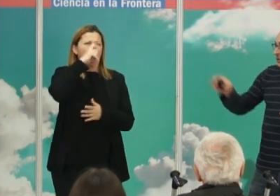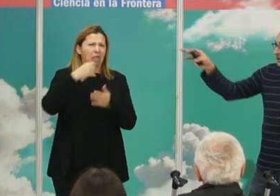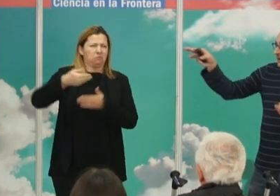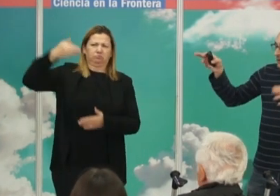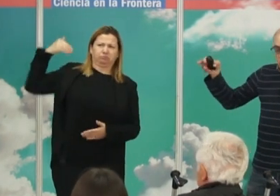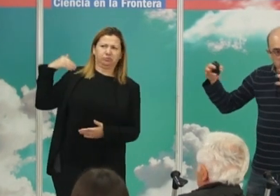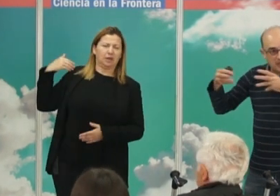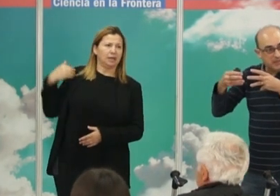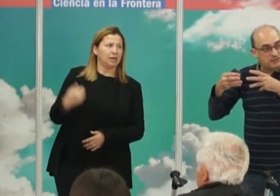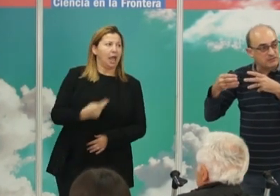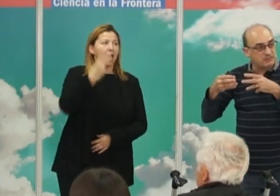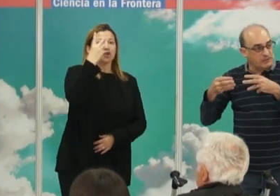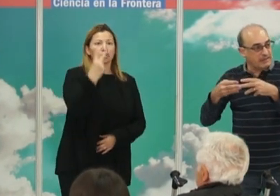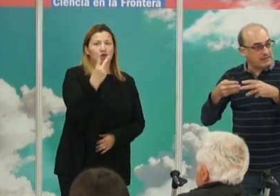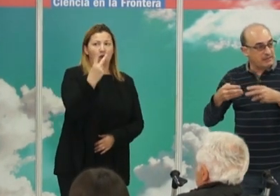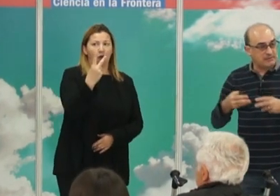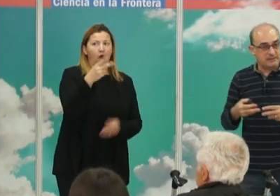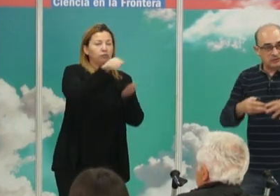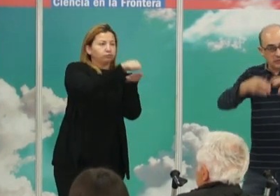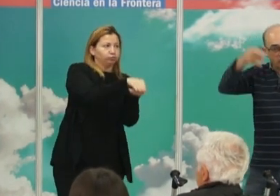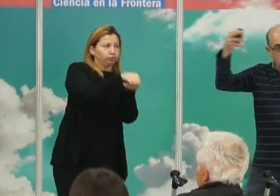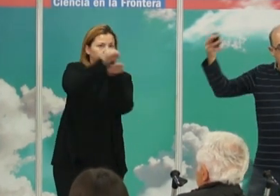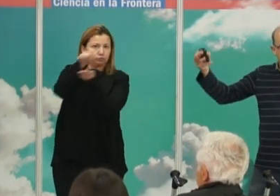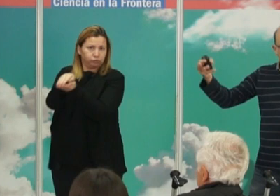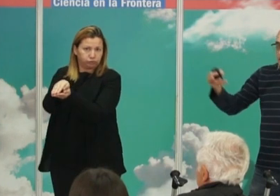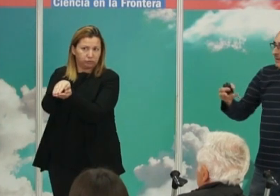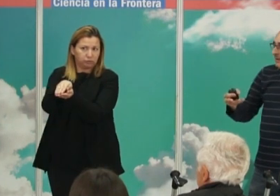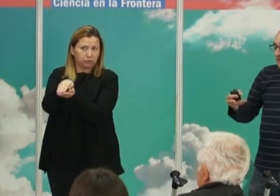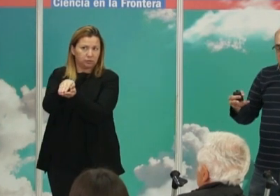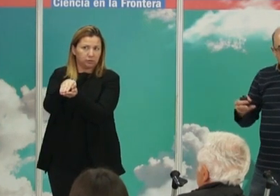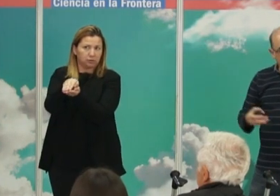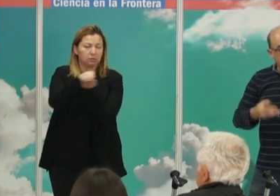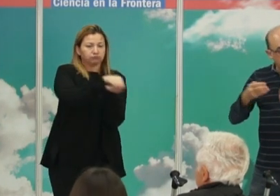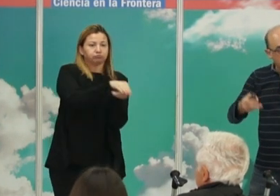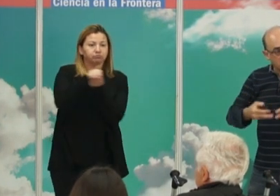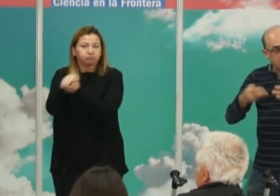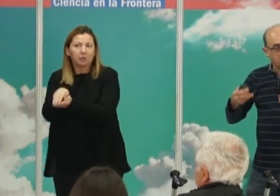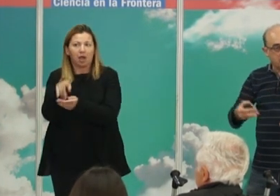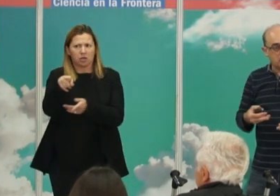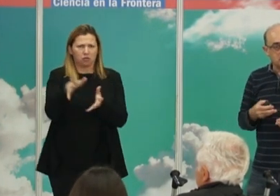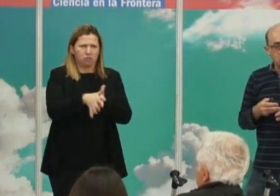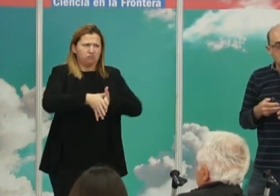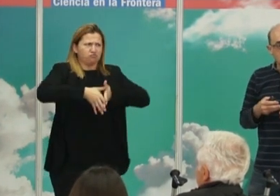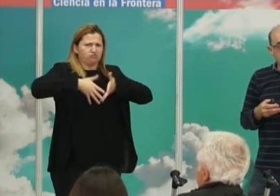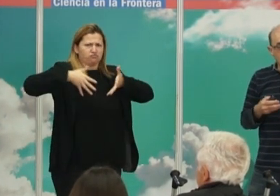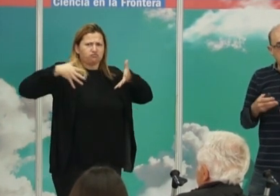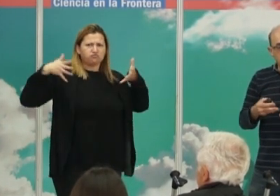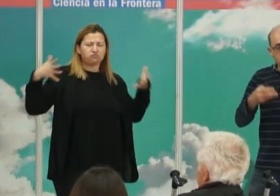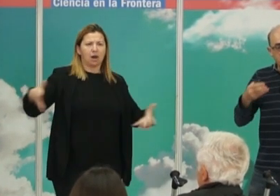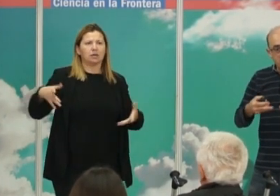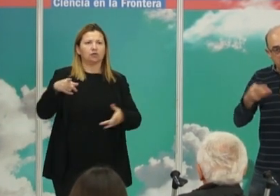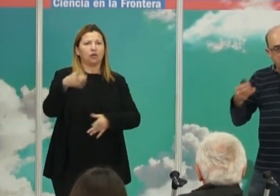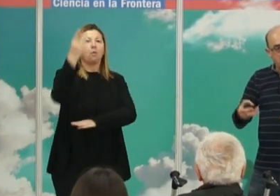donde hay dos cámaras funerarias. Es un gran asentamiento, que, por tanto, requirió un